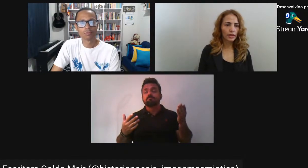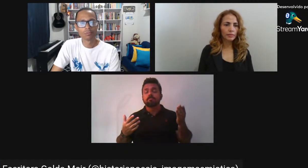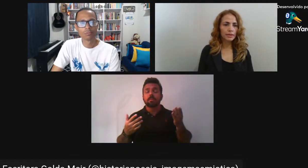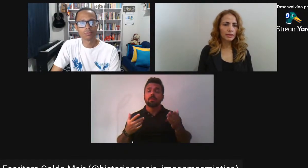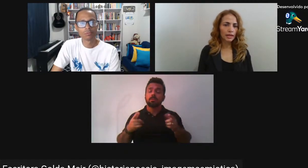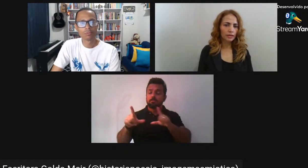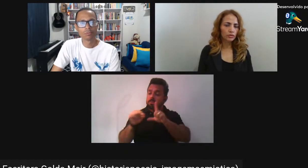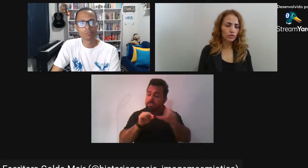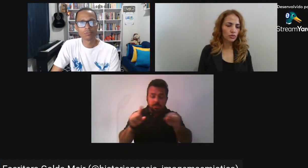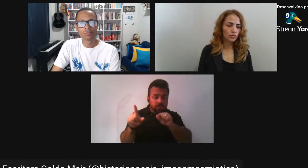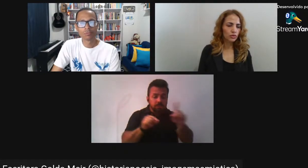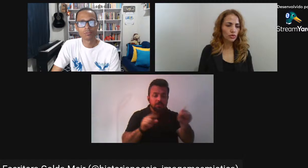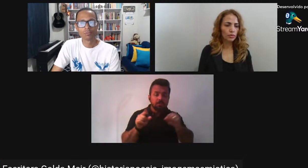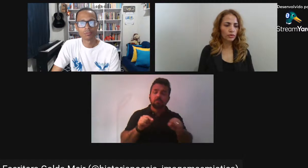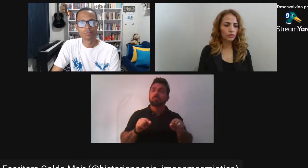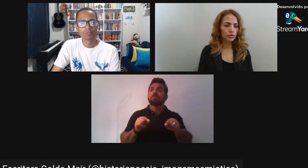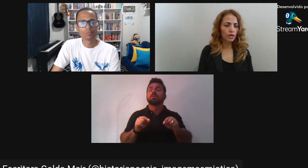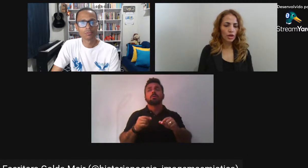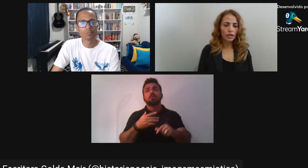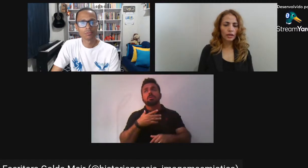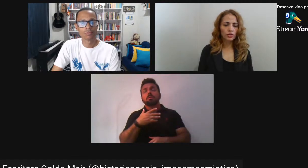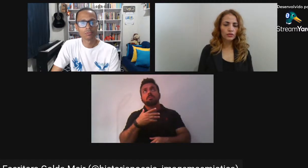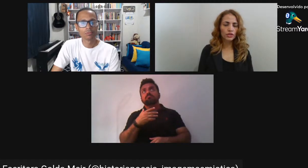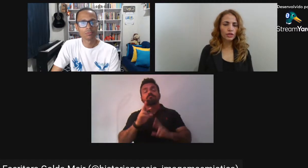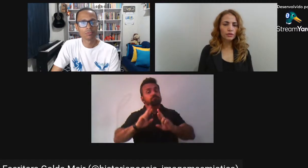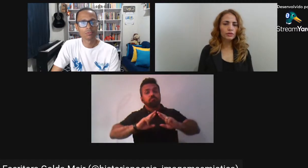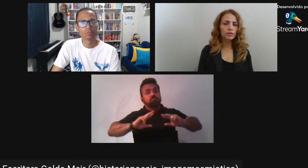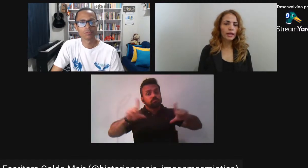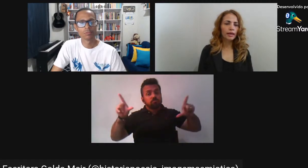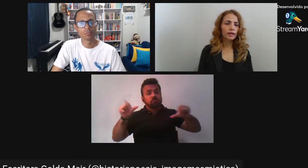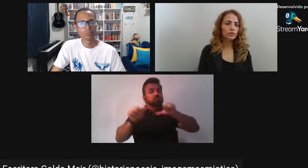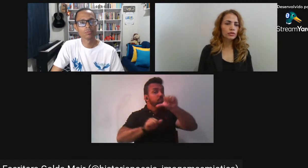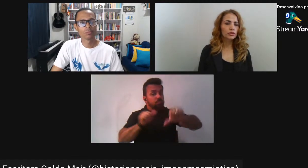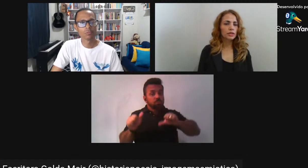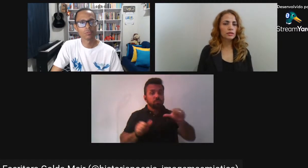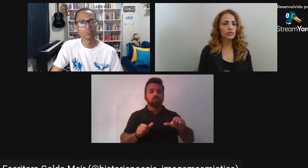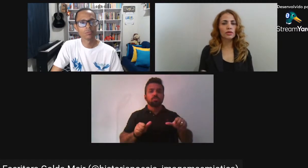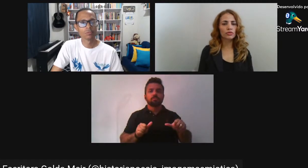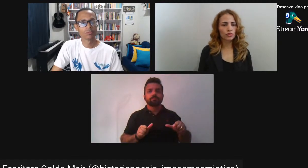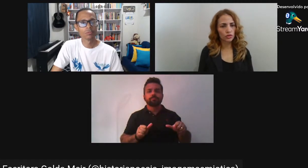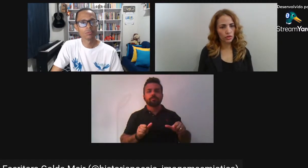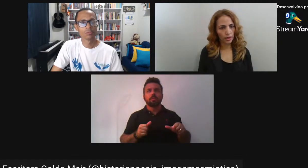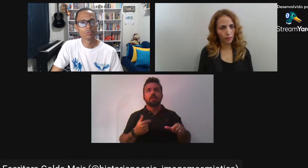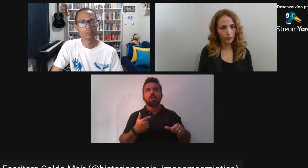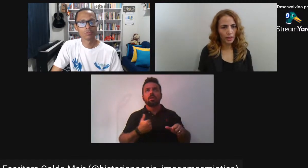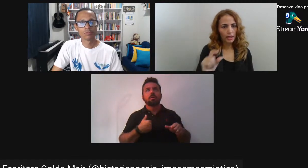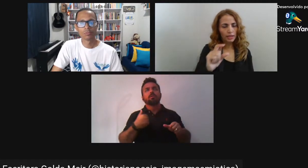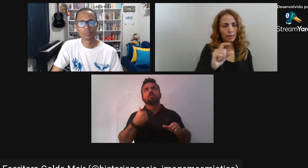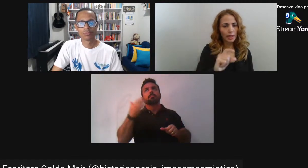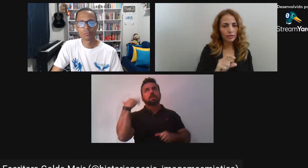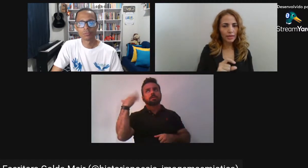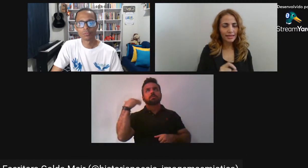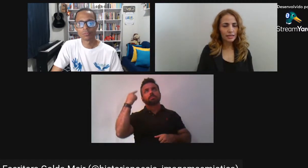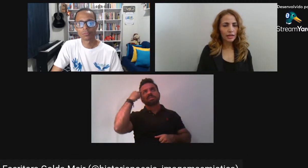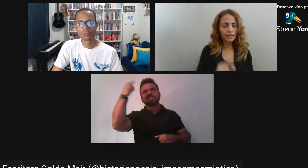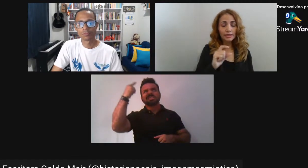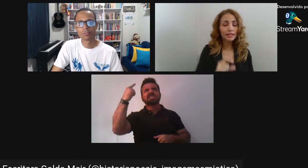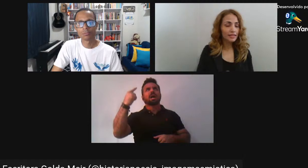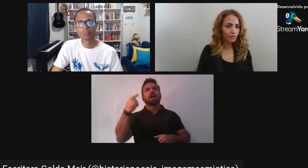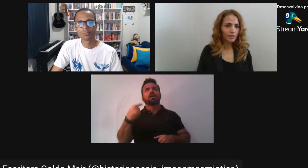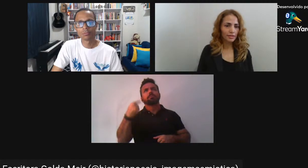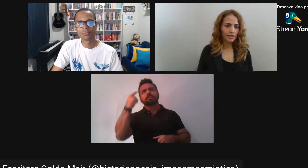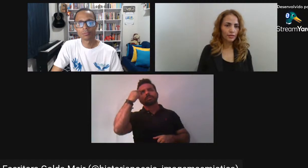instinto Era pesquisar O discurso Sobre os negros fugidos Nos anúncios de jornal Que trabalham A